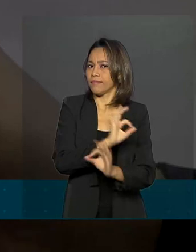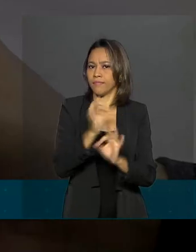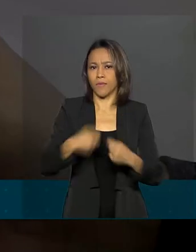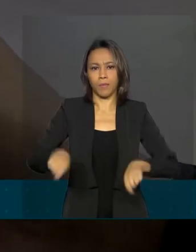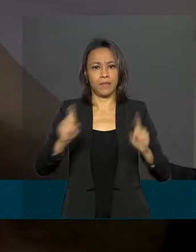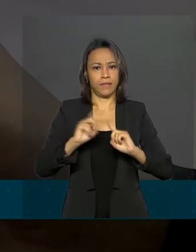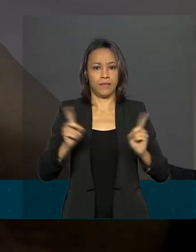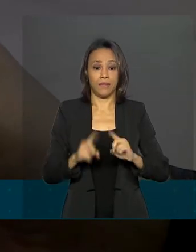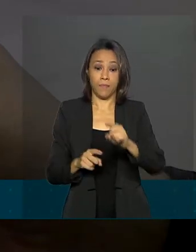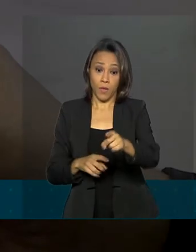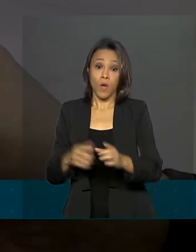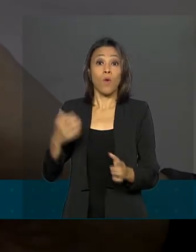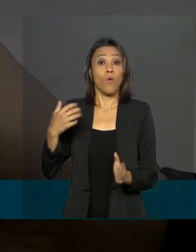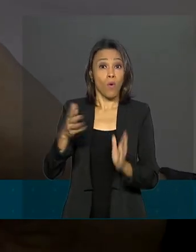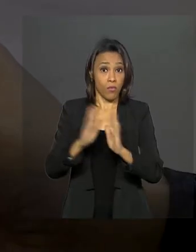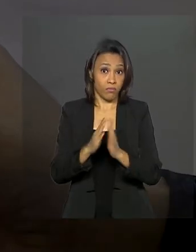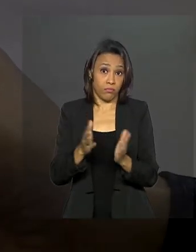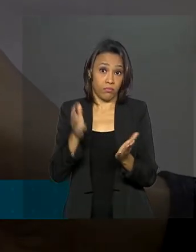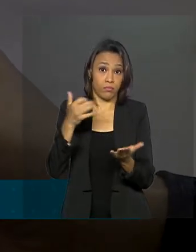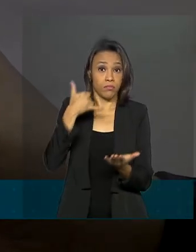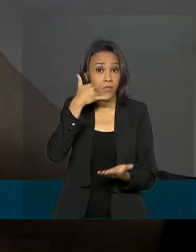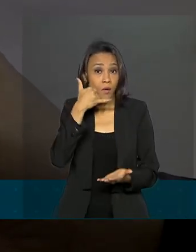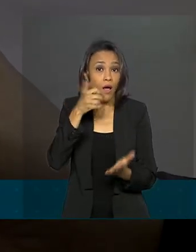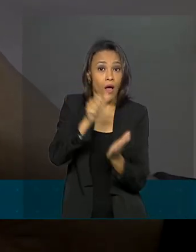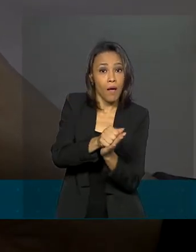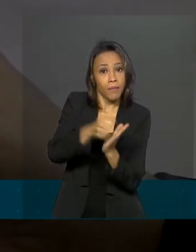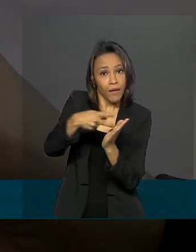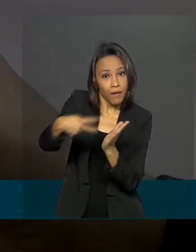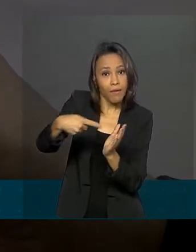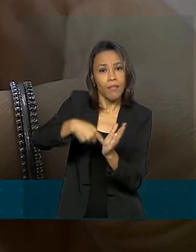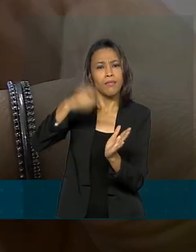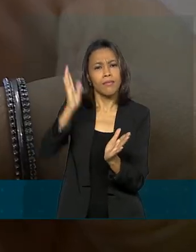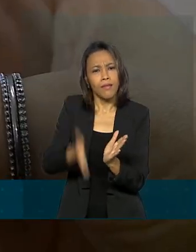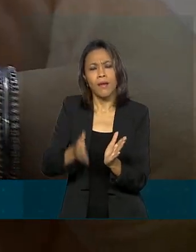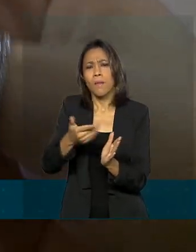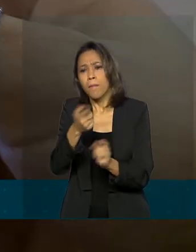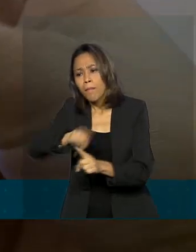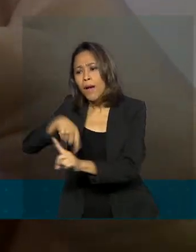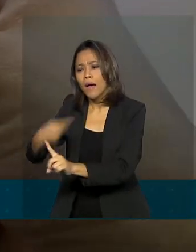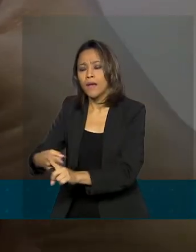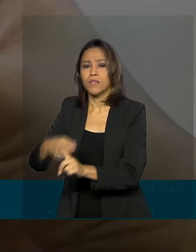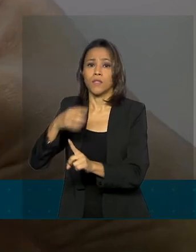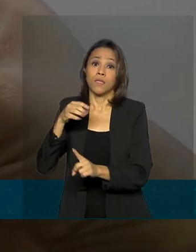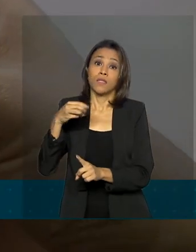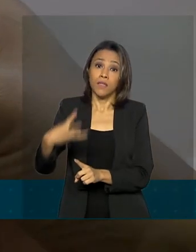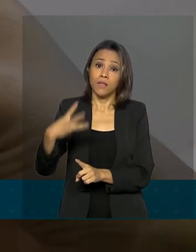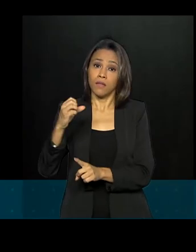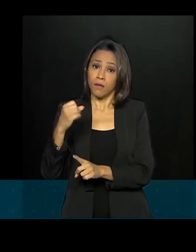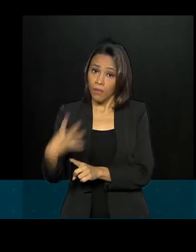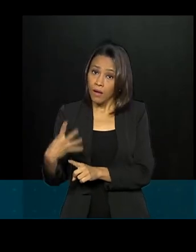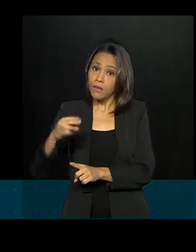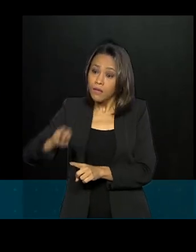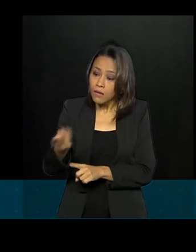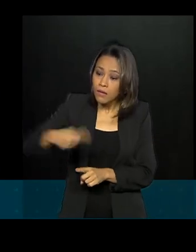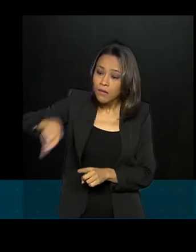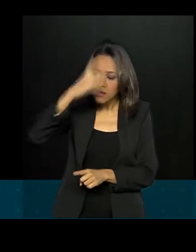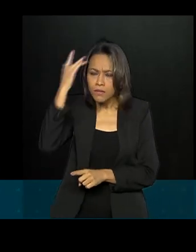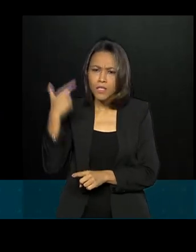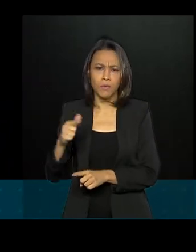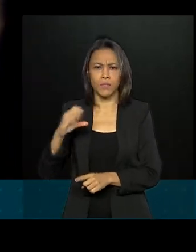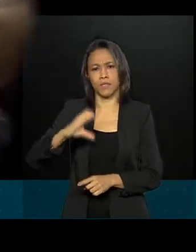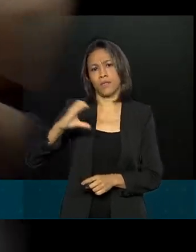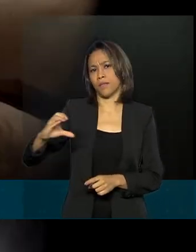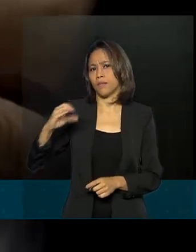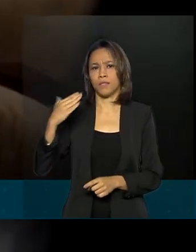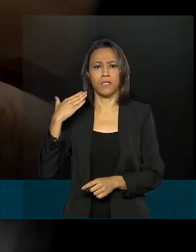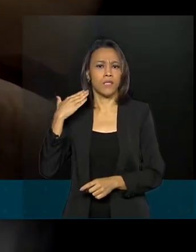Com o Caixa Tem, assim como a Ana Cristina, outras 34 milhões de pessoas que não tinham conta corrente em nenhum